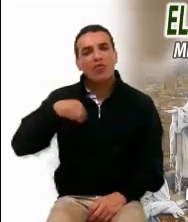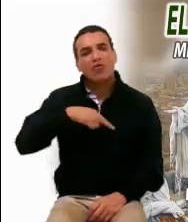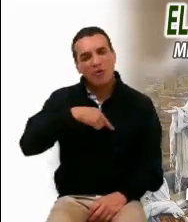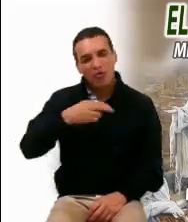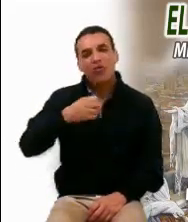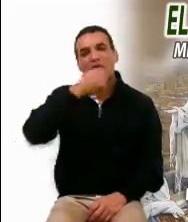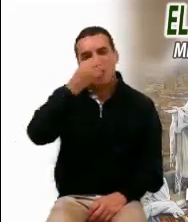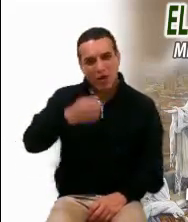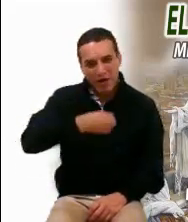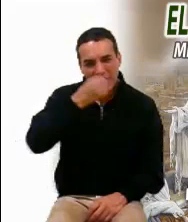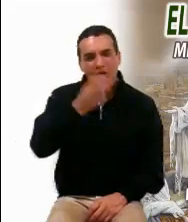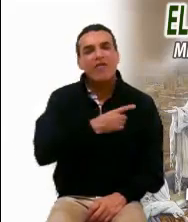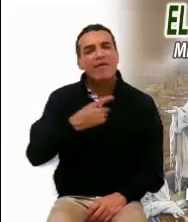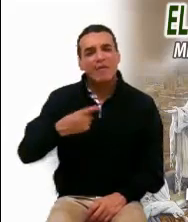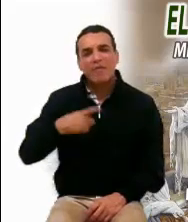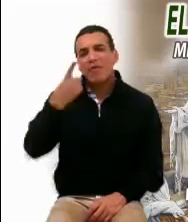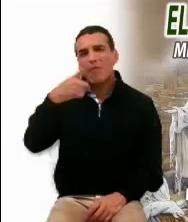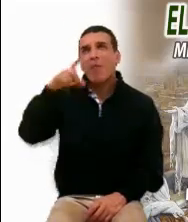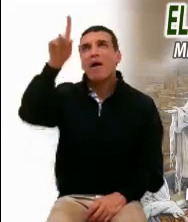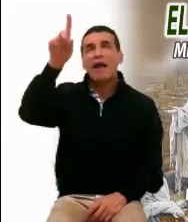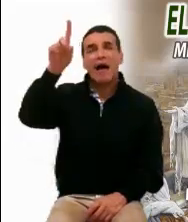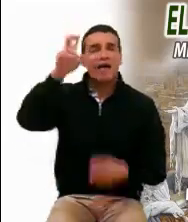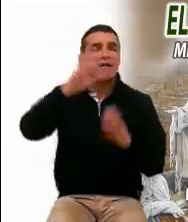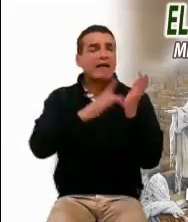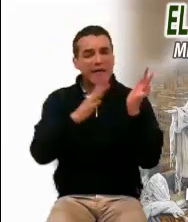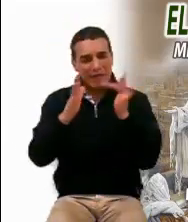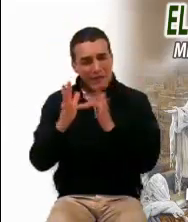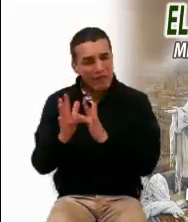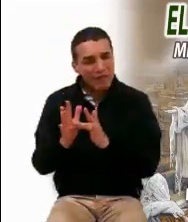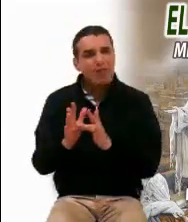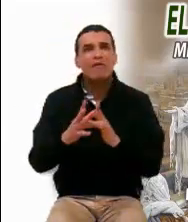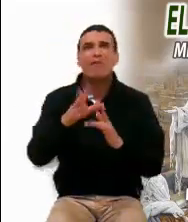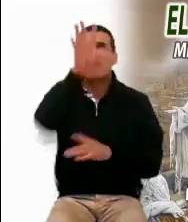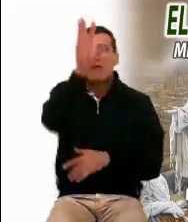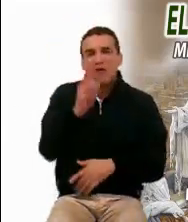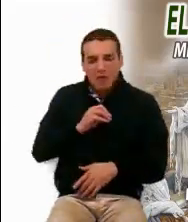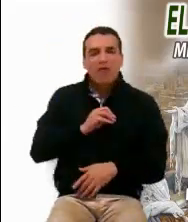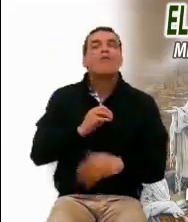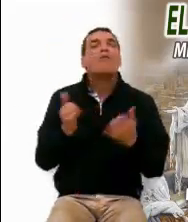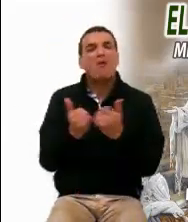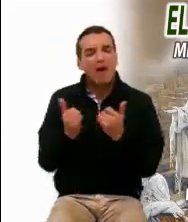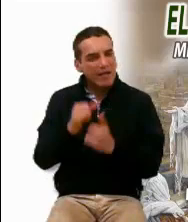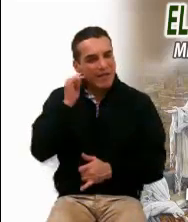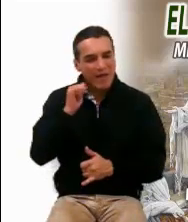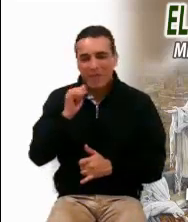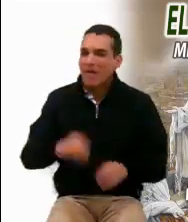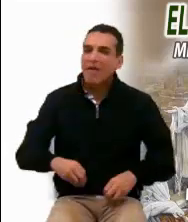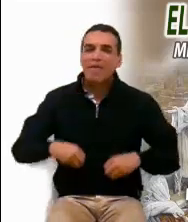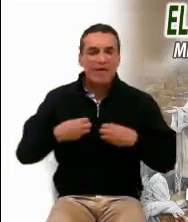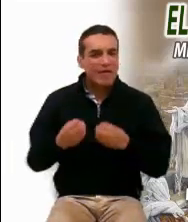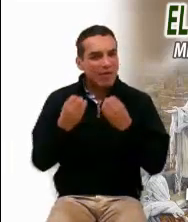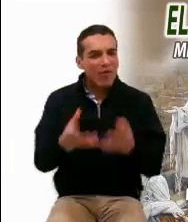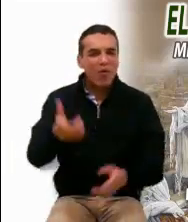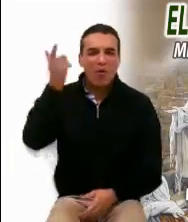para que nos parezcamos a Cristo que siempre da vida. Señor Jesús,